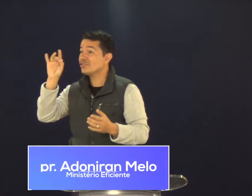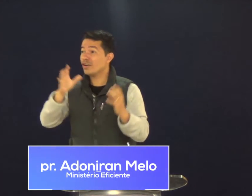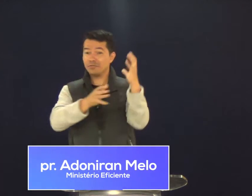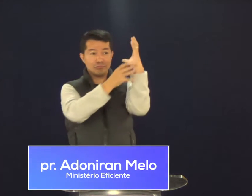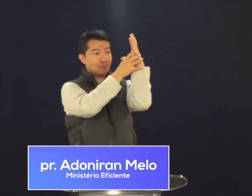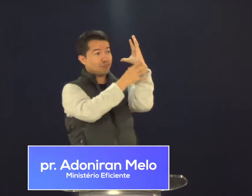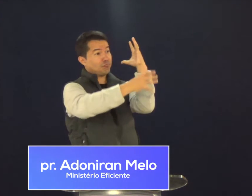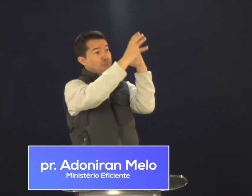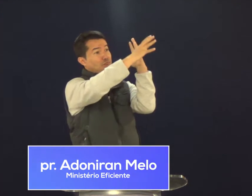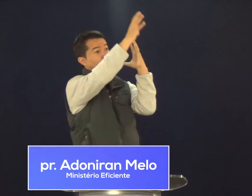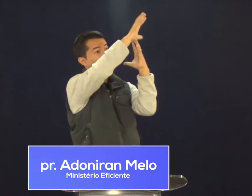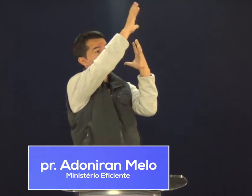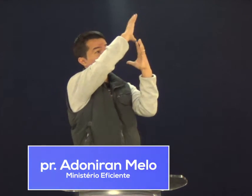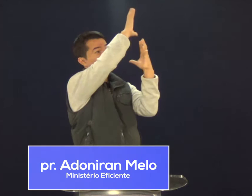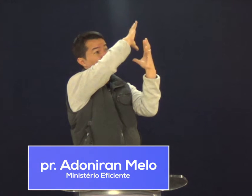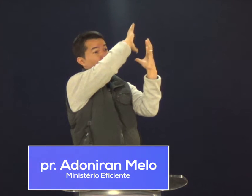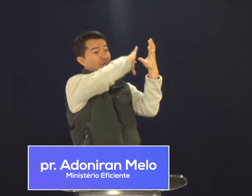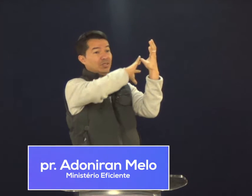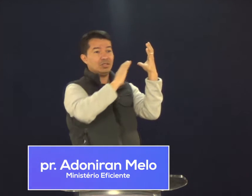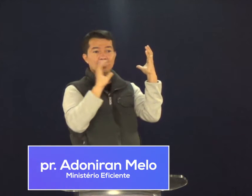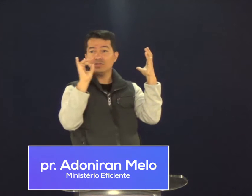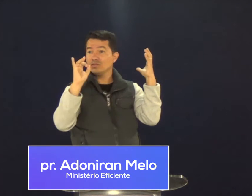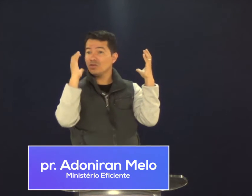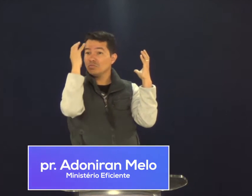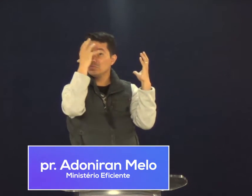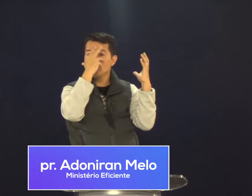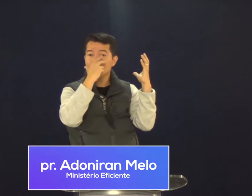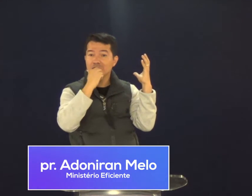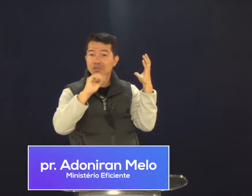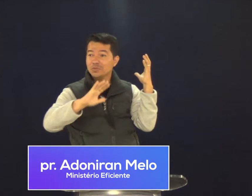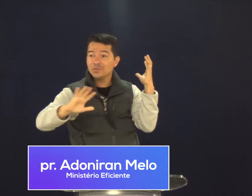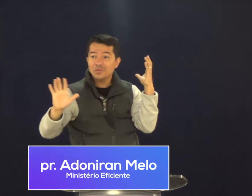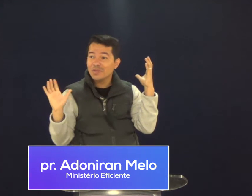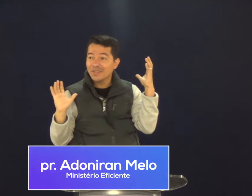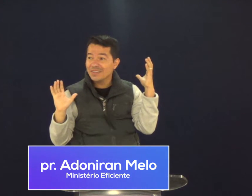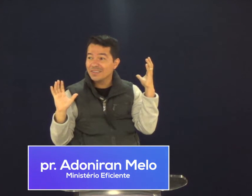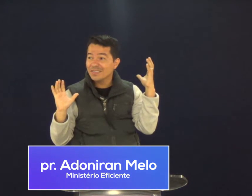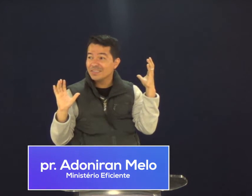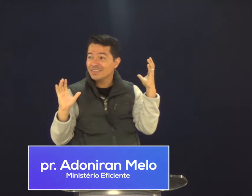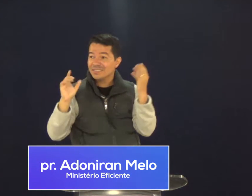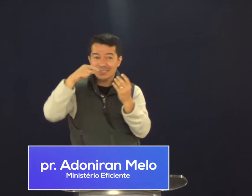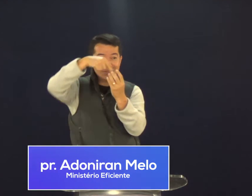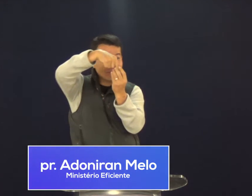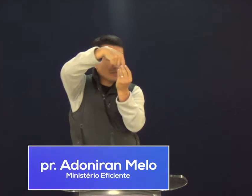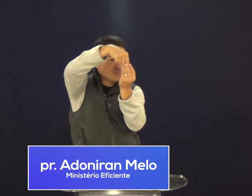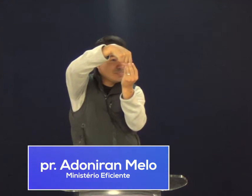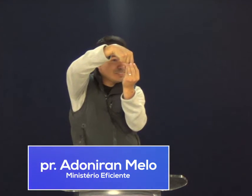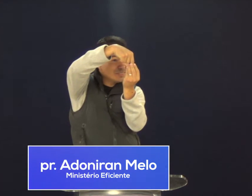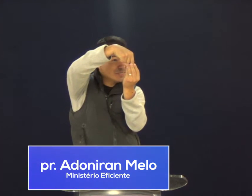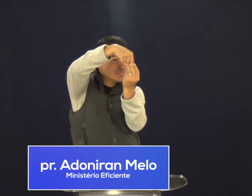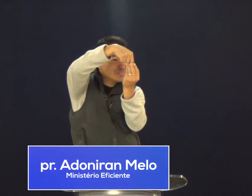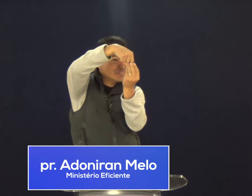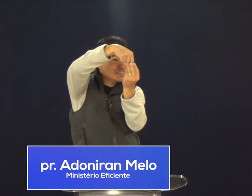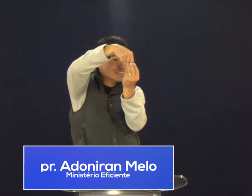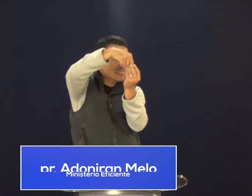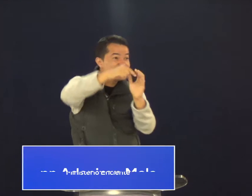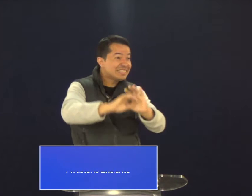Só folhas. Somente folhas. Só era bonita. Mas figo não havia.